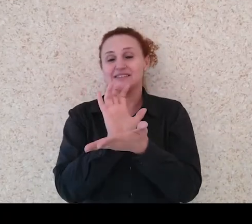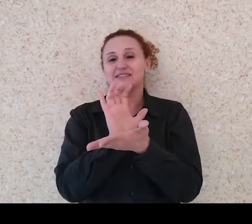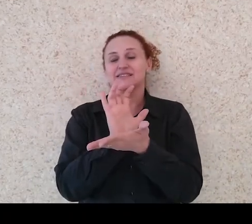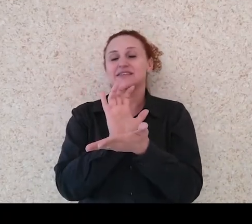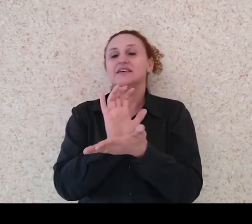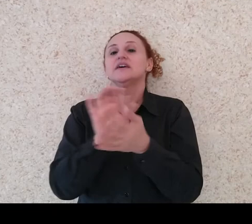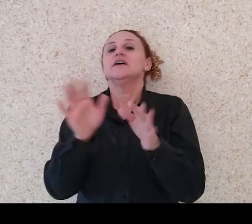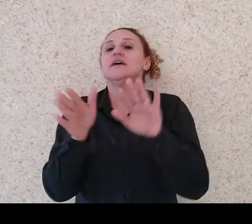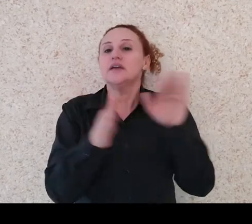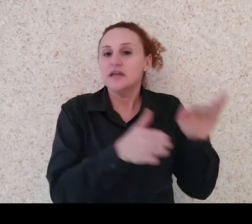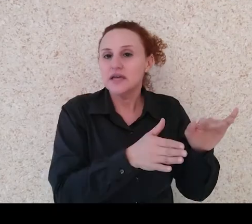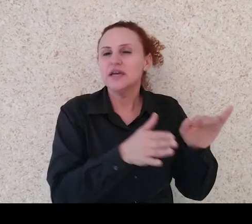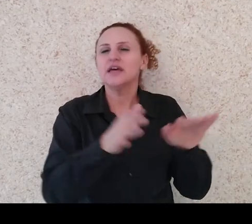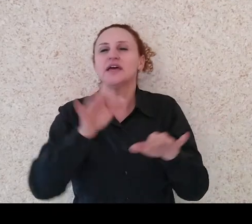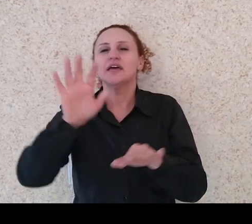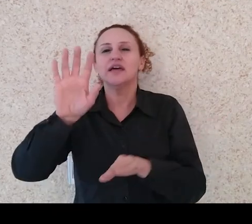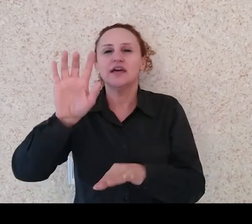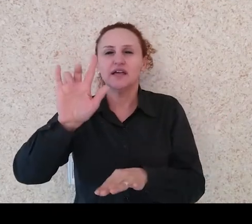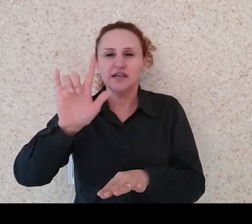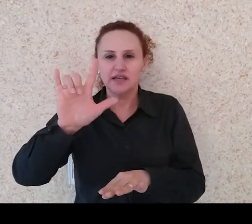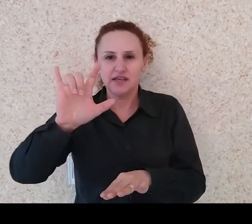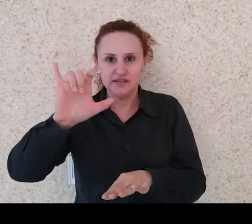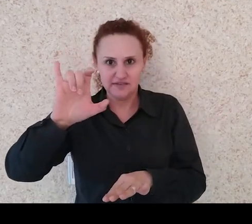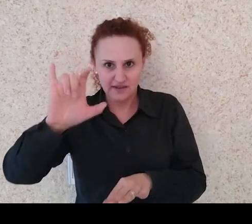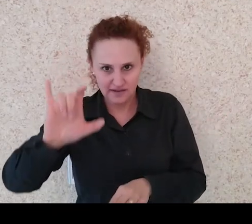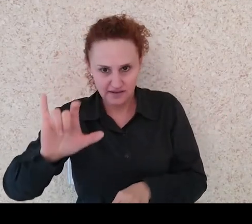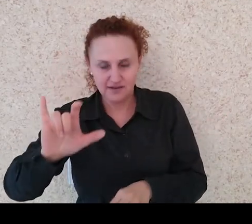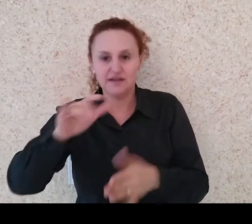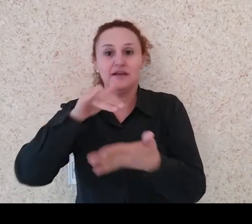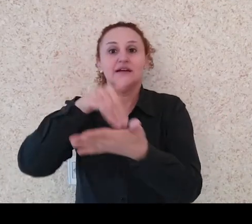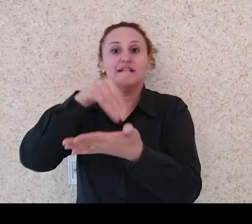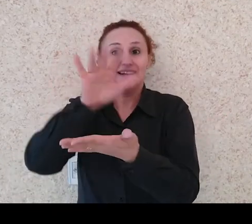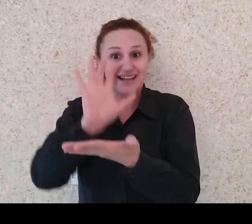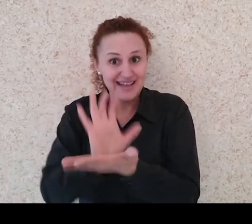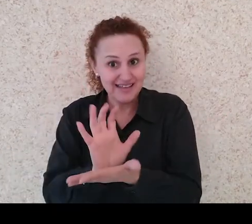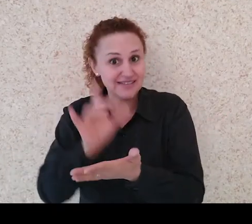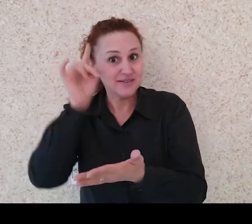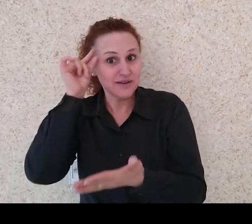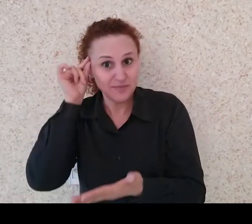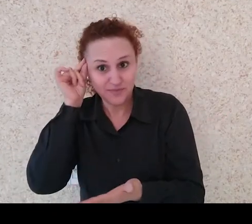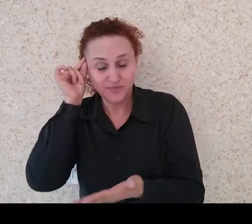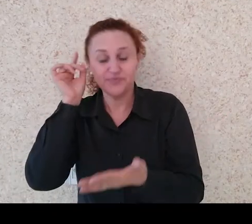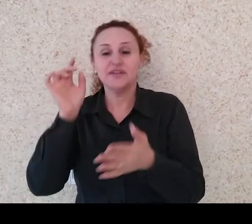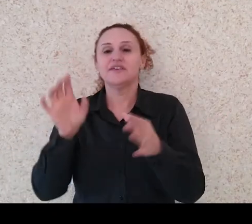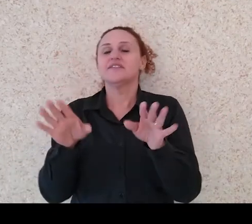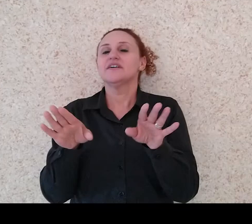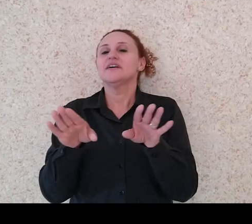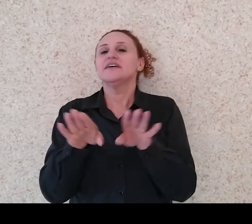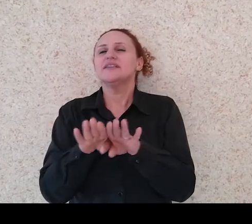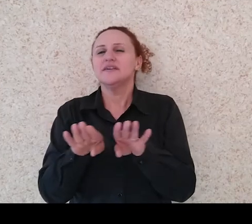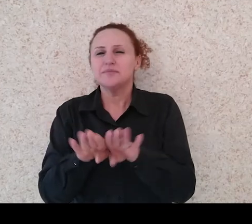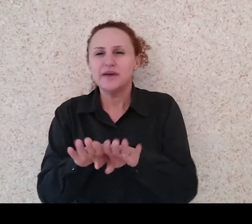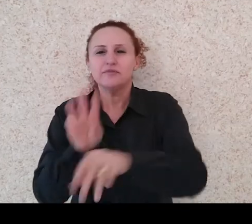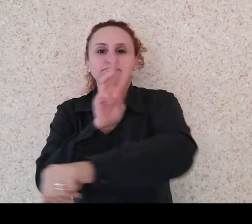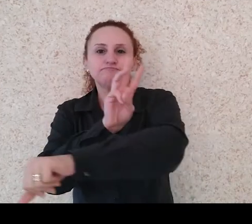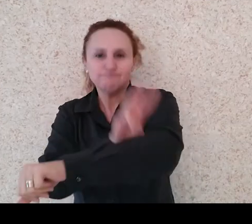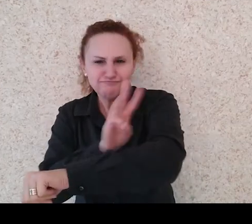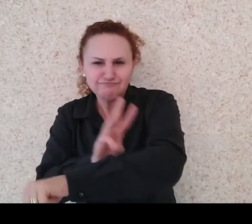Instagram, o.guarapuava. Temos o site também, lá no site, na verdade, em todas as redes sociais, a gente